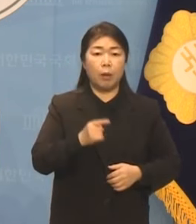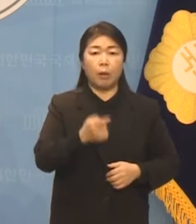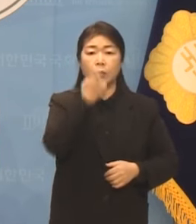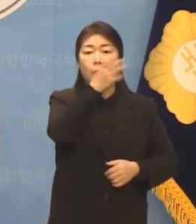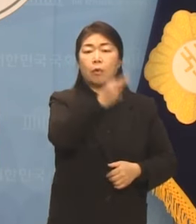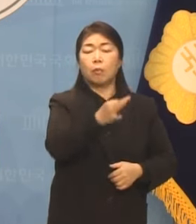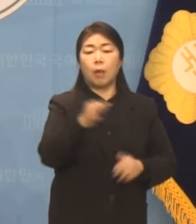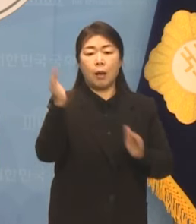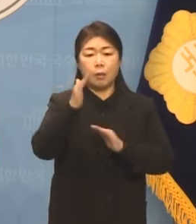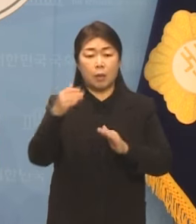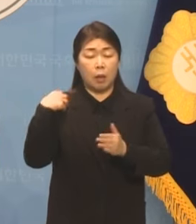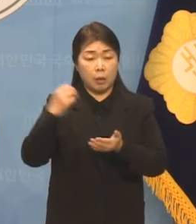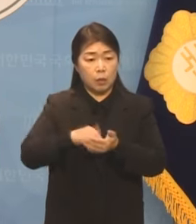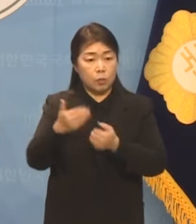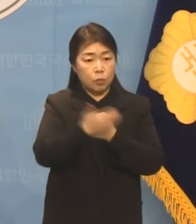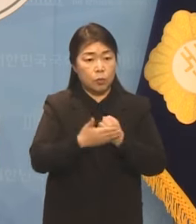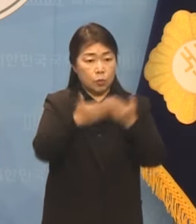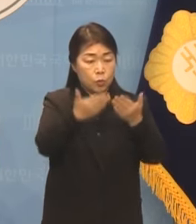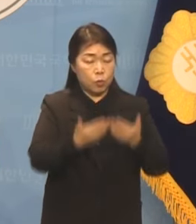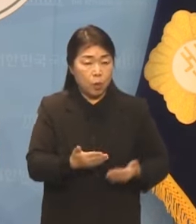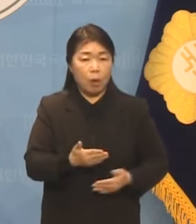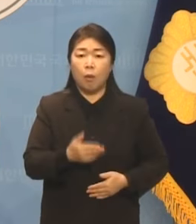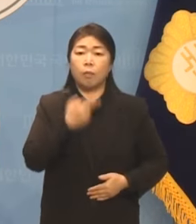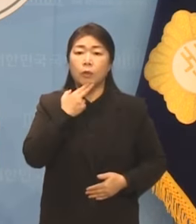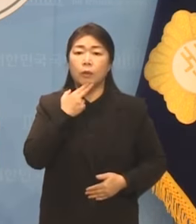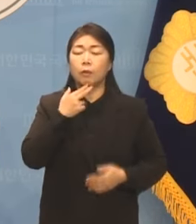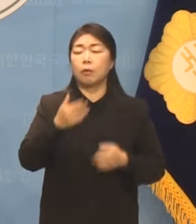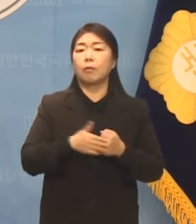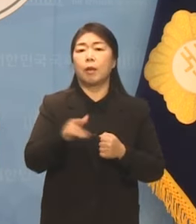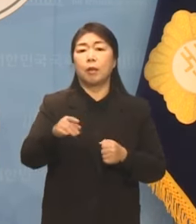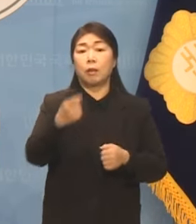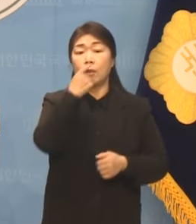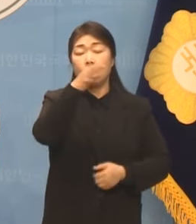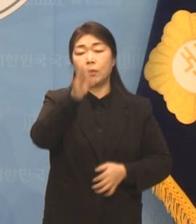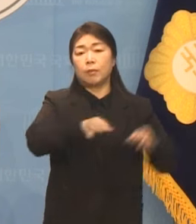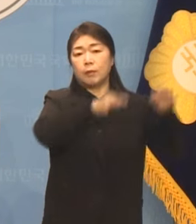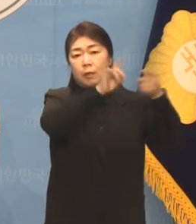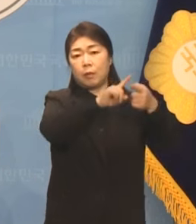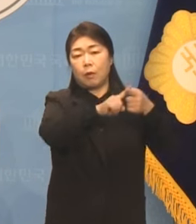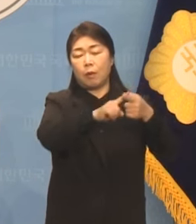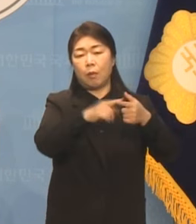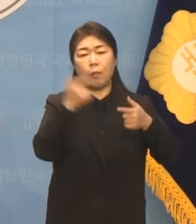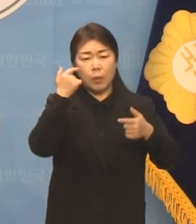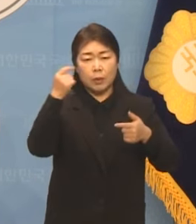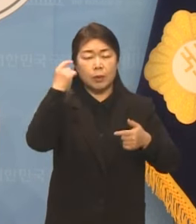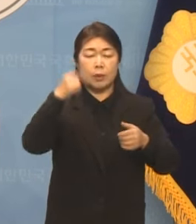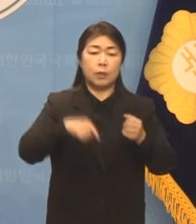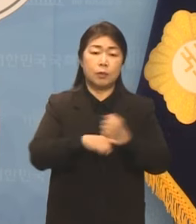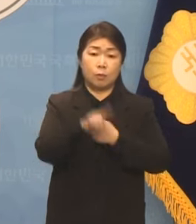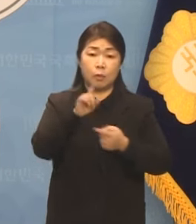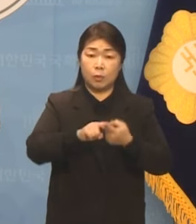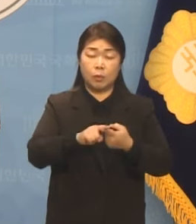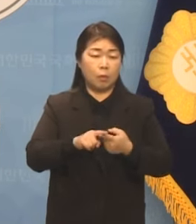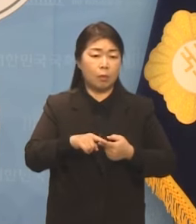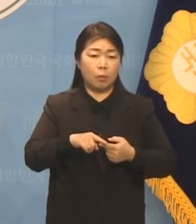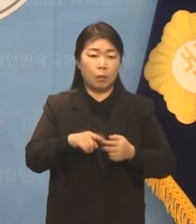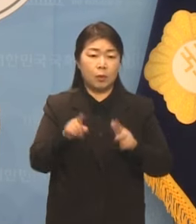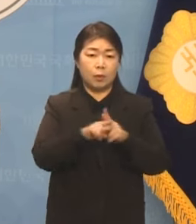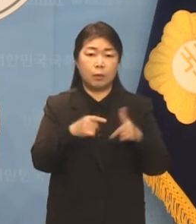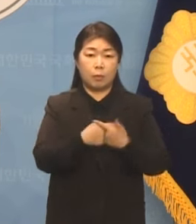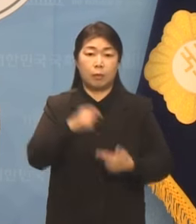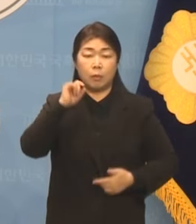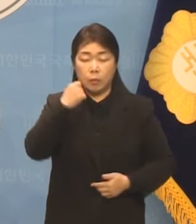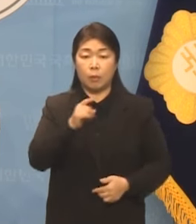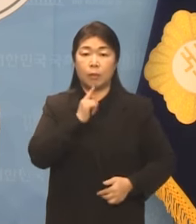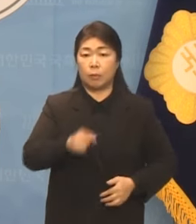학생들에게 돌아가는 혜택으로 오지 않는 등 등록금 인상에 대한 이유를 찾을 수 없다고 합니다. 등록금